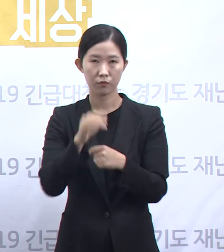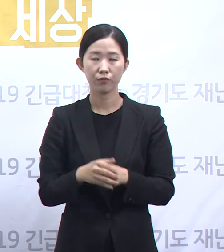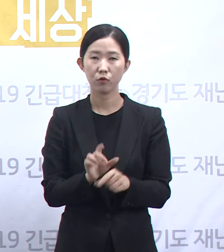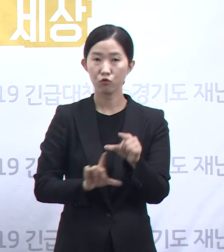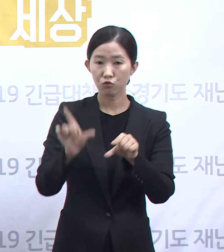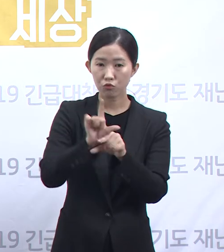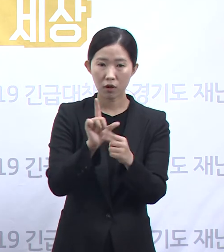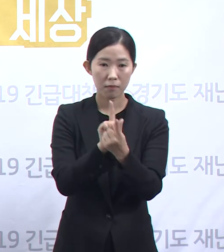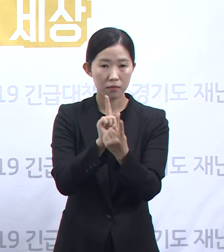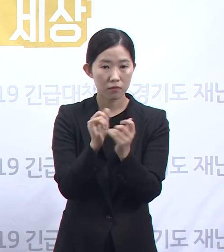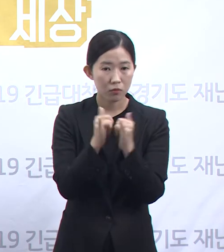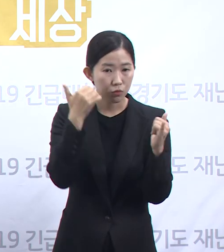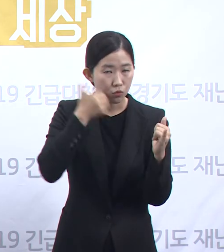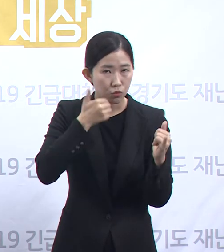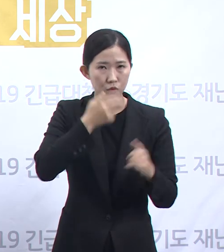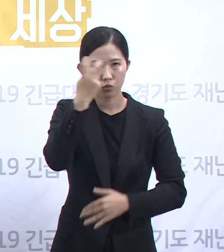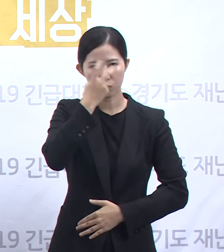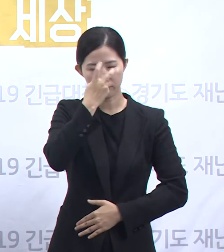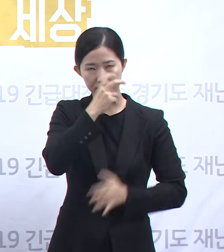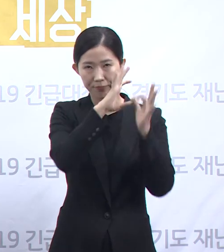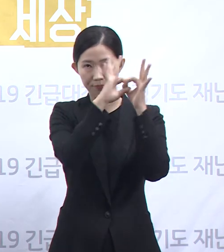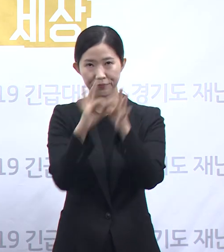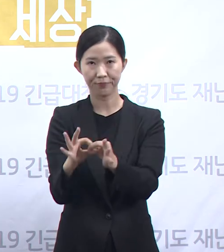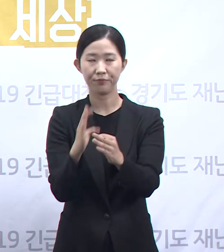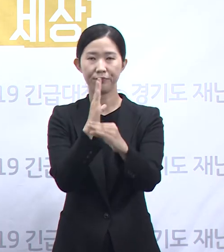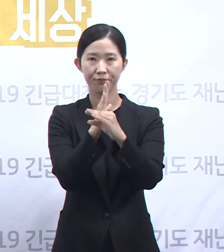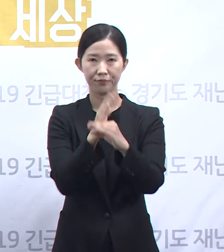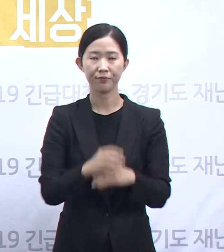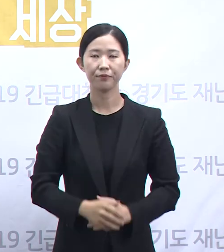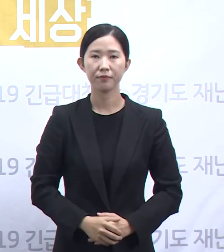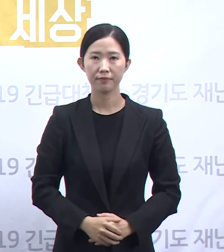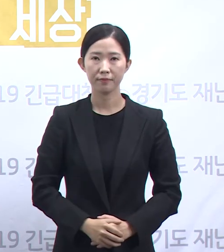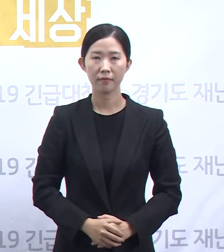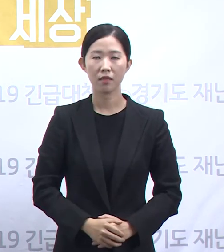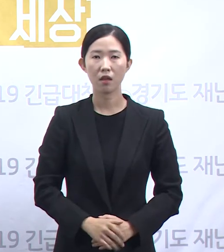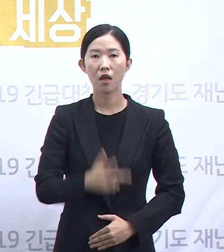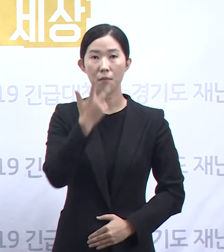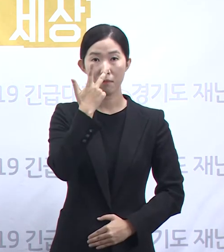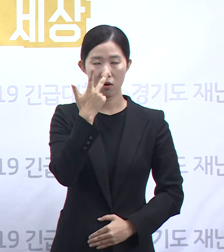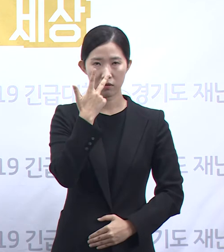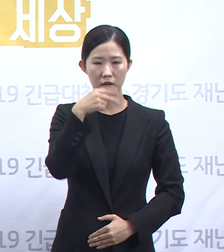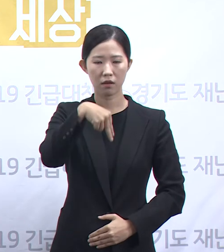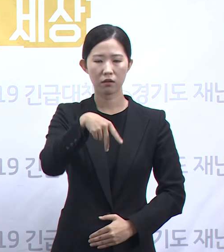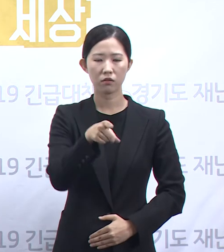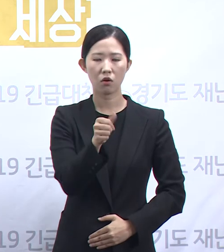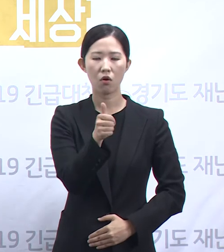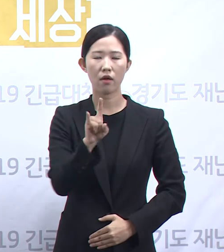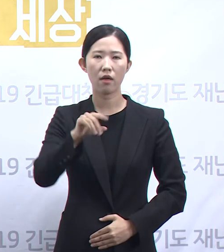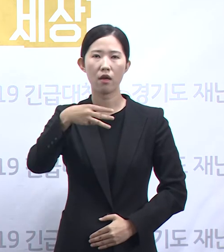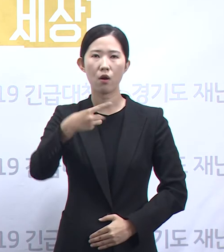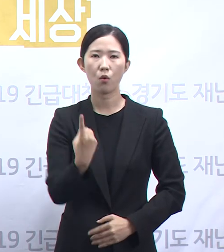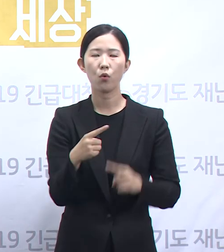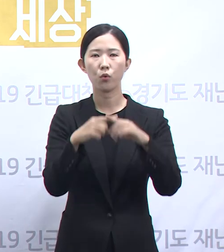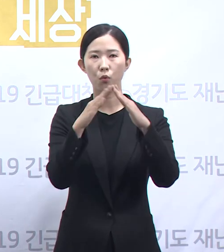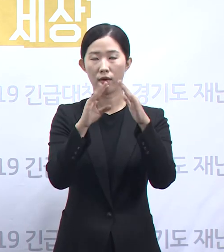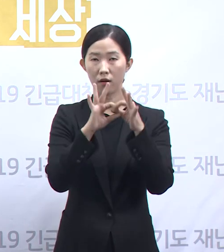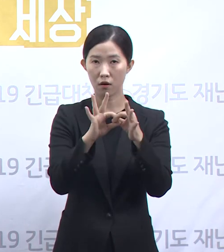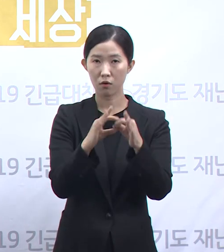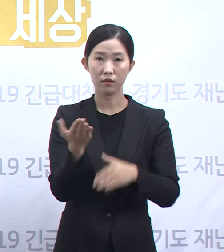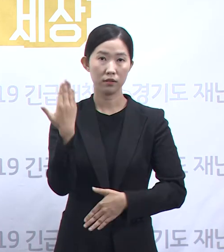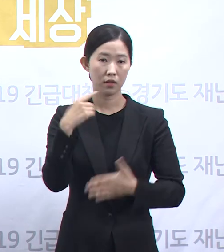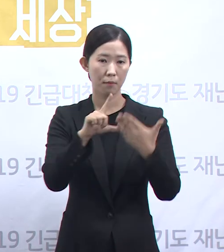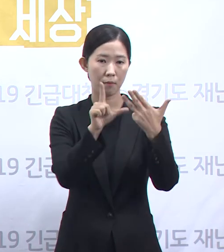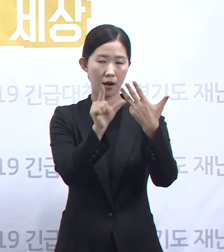역학조사를 진행하며 지속 모니터링 중에 있습니다. 다음으로 평택 서해로계에 관련 확진 상황입니다. 지난 8월